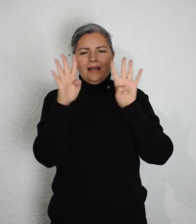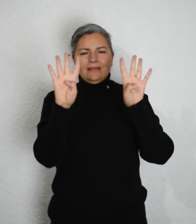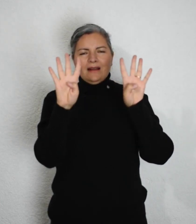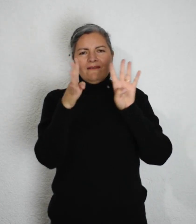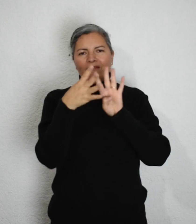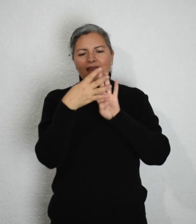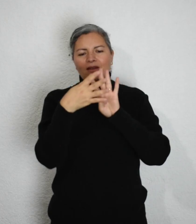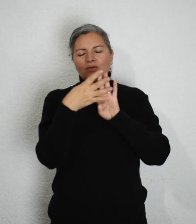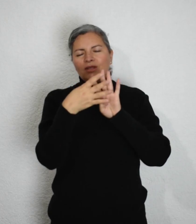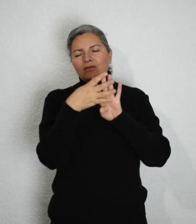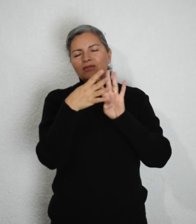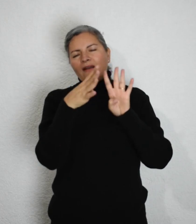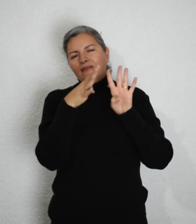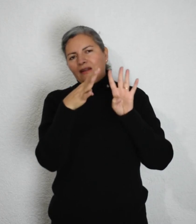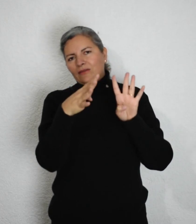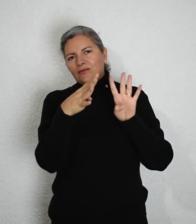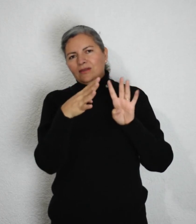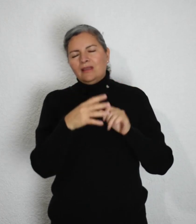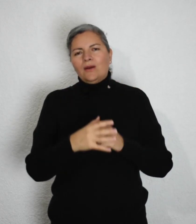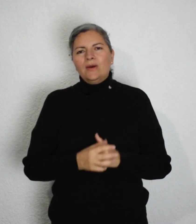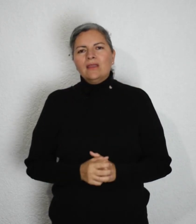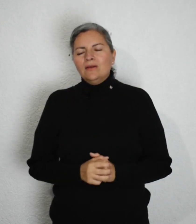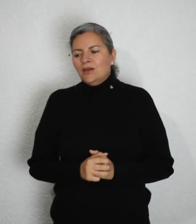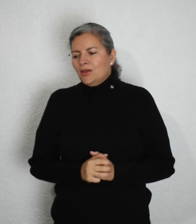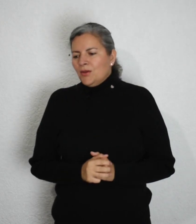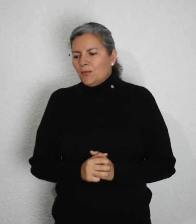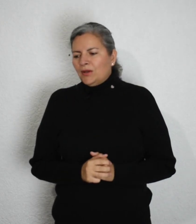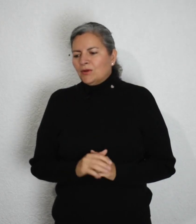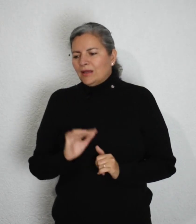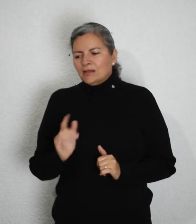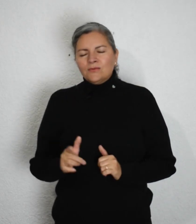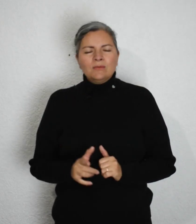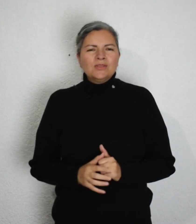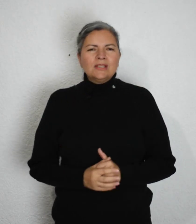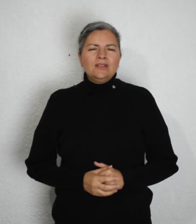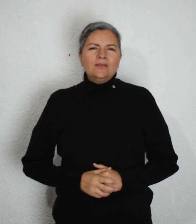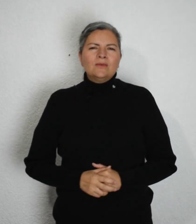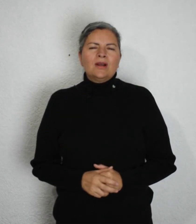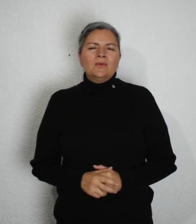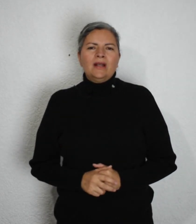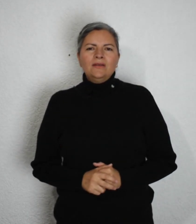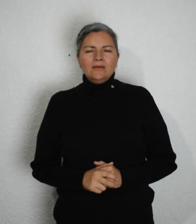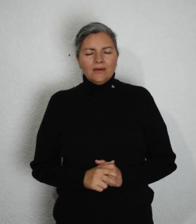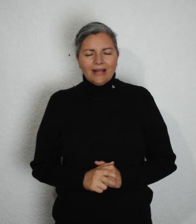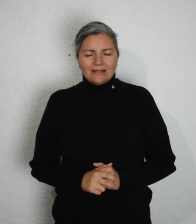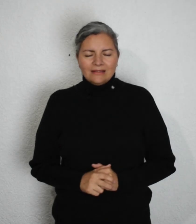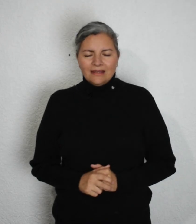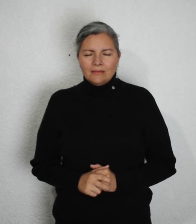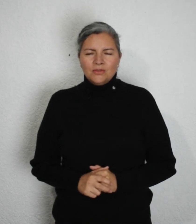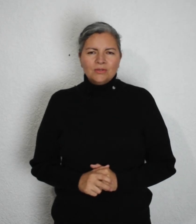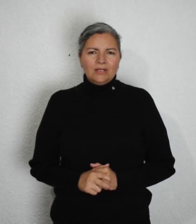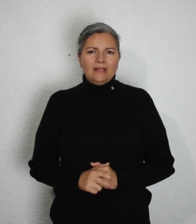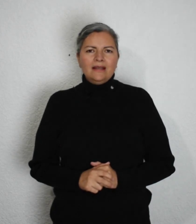letra V con dedos abiertos. ¿De acuerdo? Bueno, fue muy sencillo el vocabulario. Ojalá les sea de mucha utilidad.